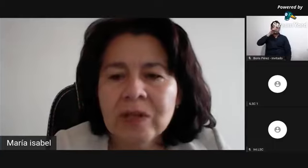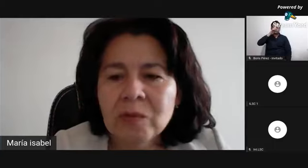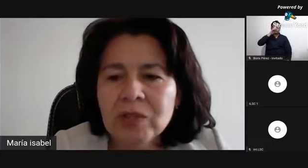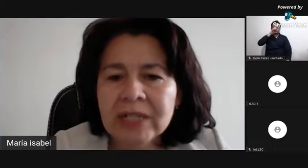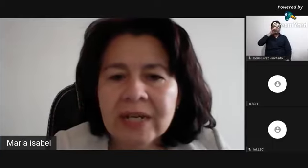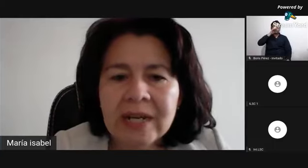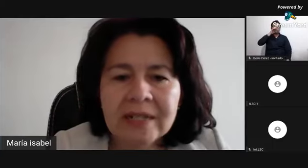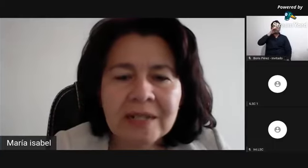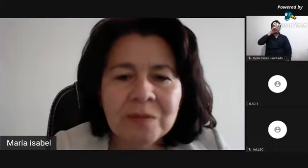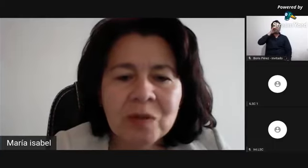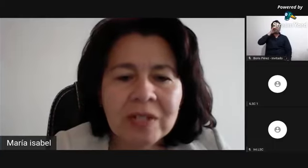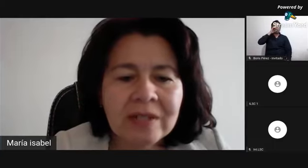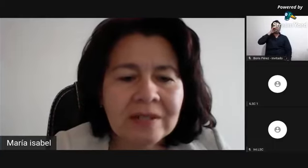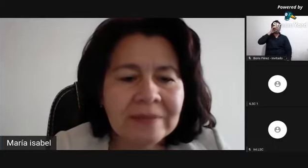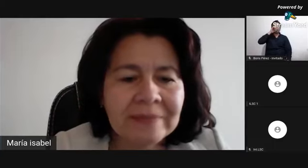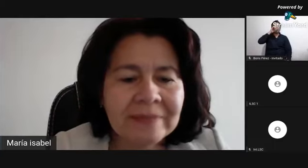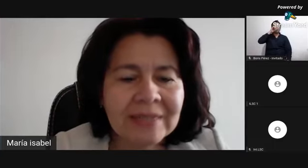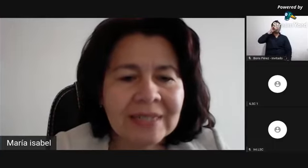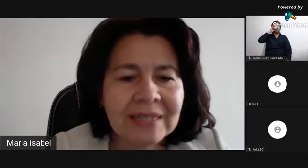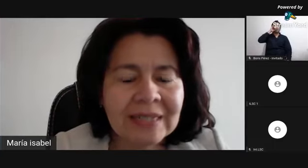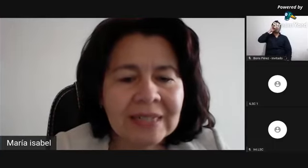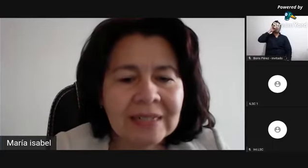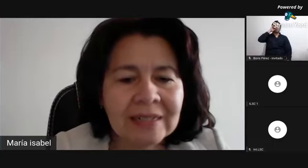Bueno, muchas gracias, Boris.